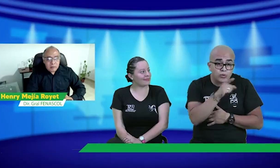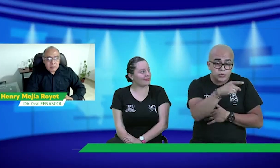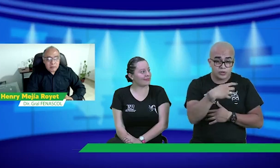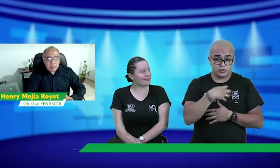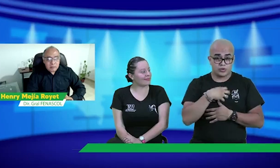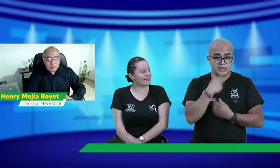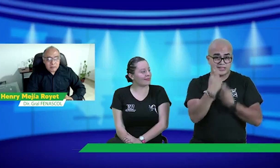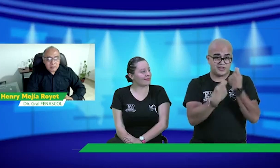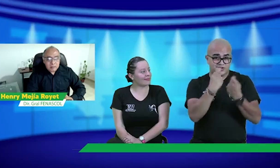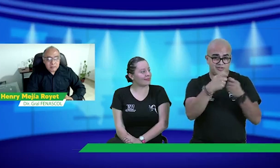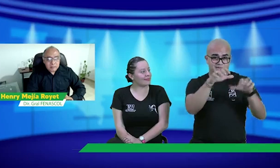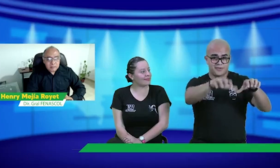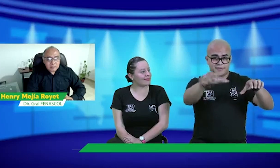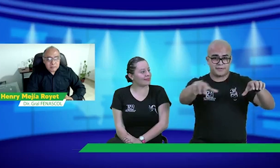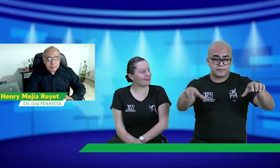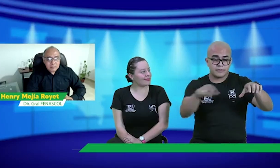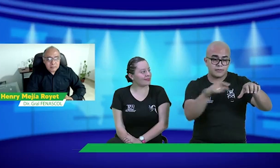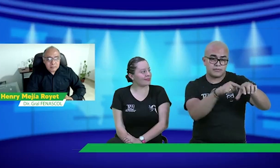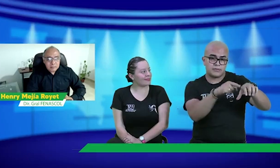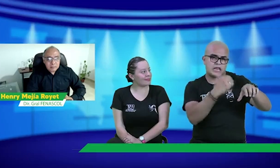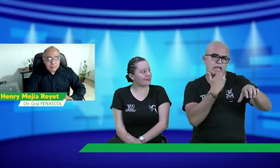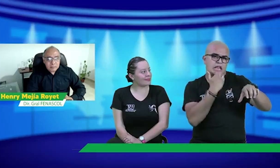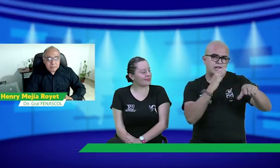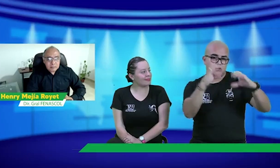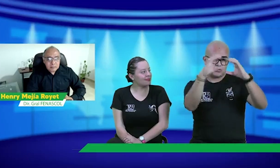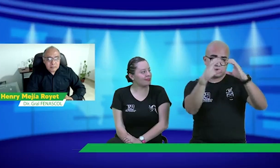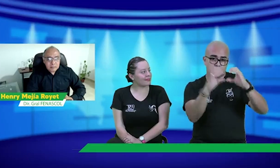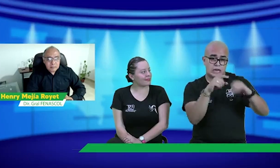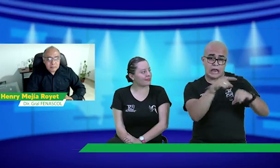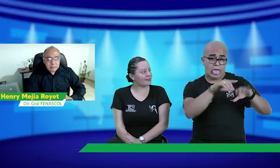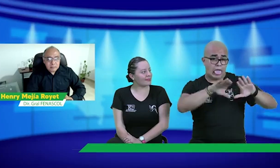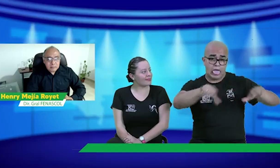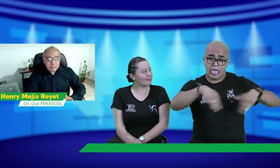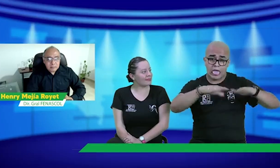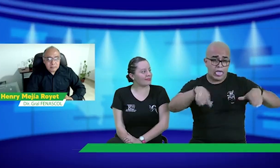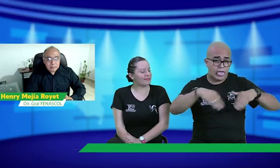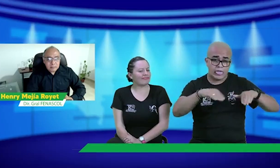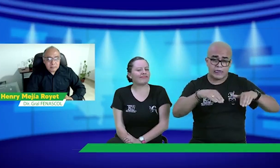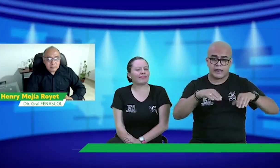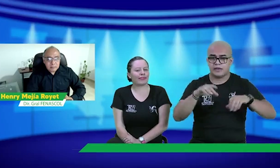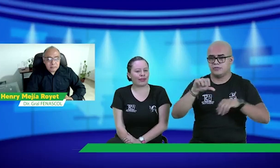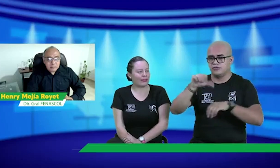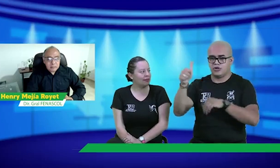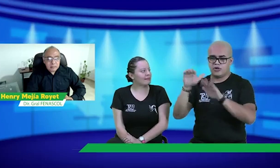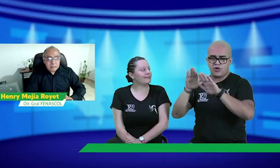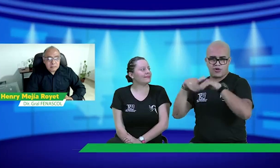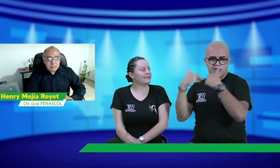digamos, que las personas sordas que tienen su propio negocio, su propio emprendimiento, digamos, que no tienen cámara de comercio, no lo inscriben.